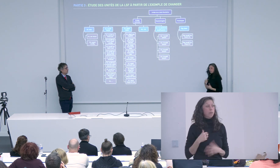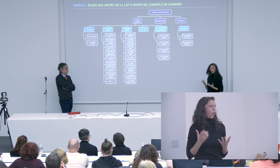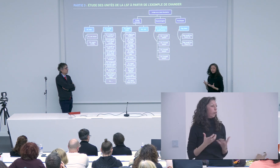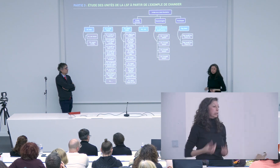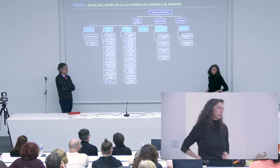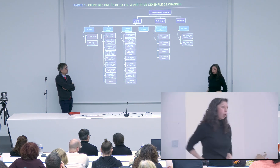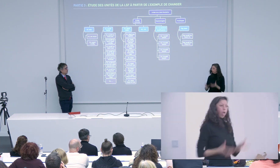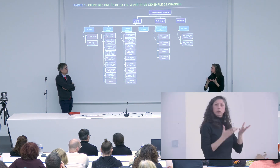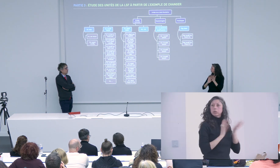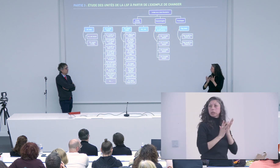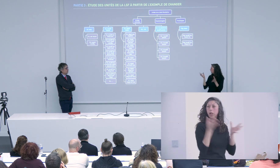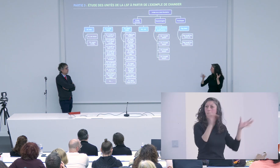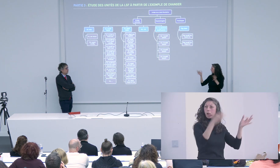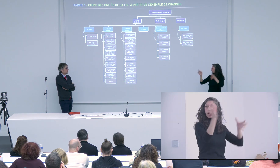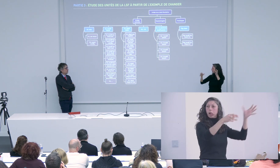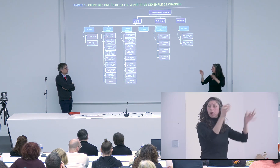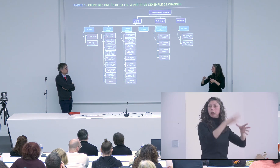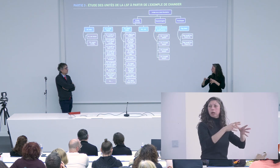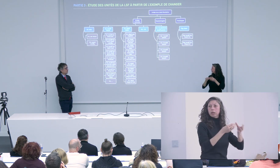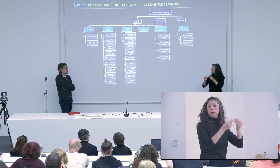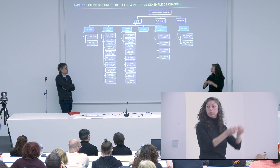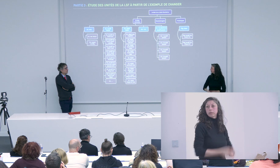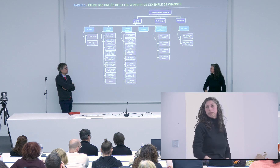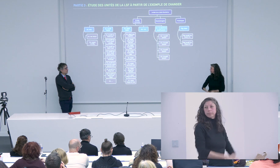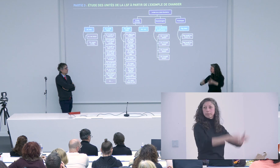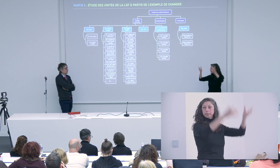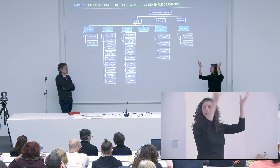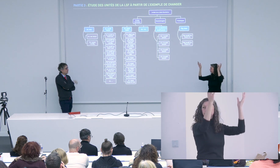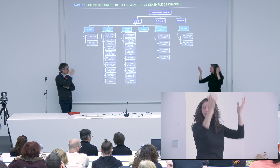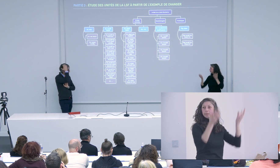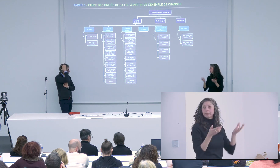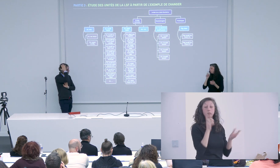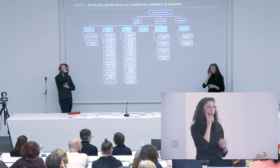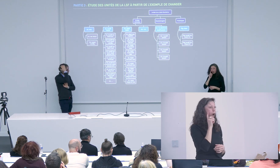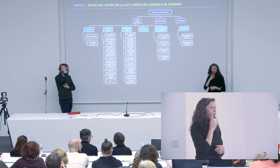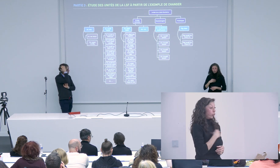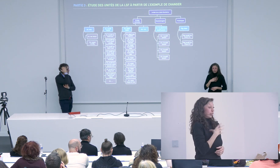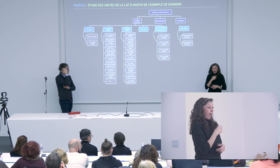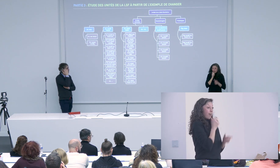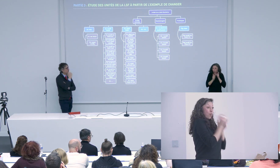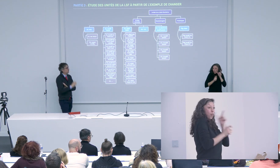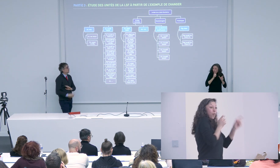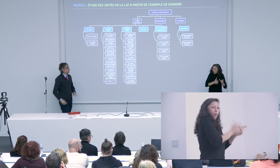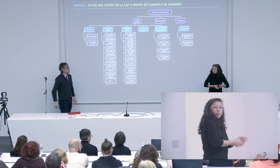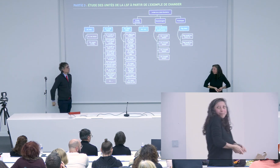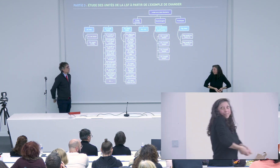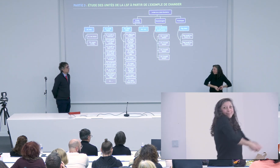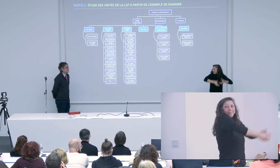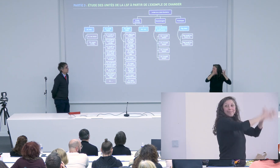etc mais quand on lui associe un autre signe pour l'instant ce n'est pas admis donc moi ce que j'aimerais bien c'est que les sources s'autorisent à ça et que ça puisse se développer